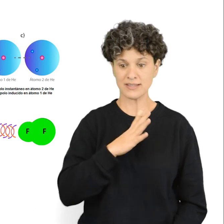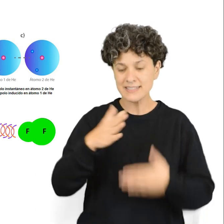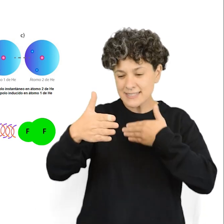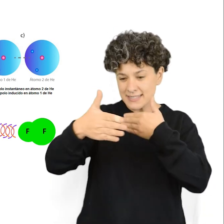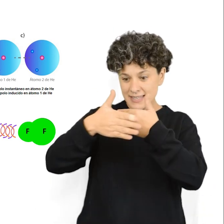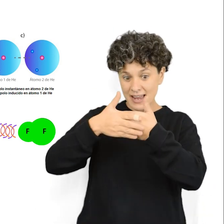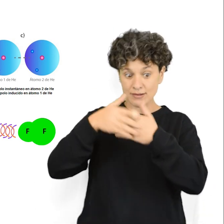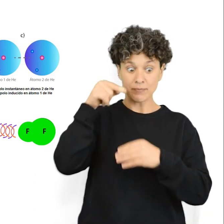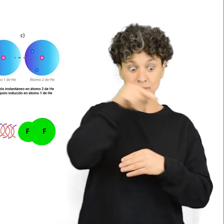inducido.